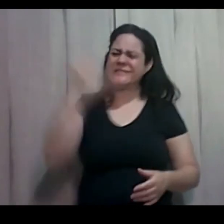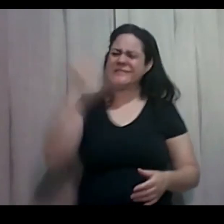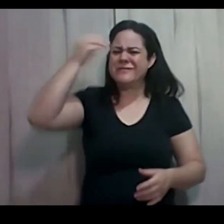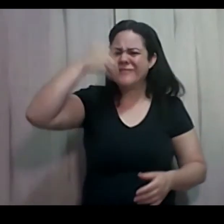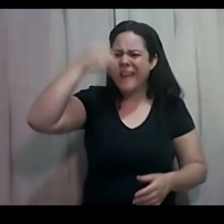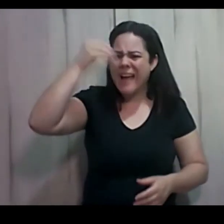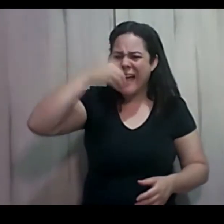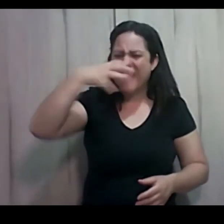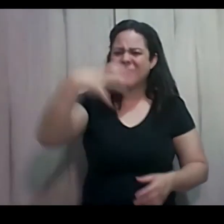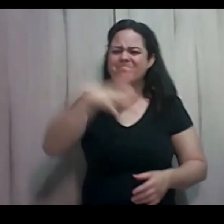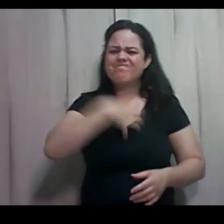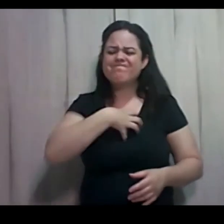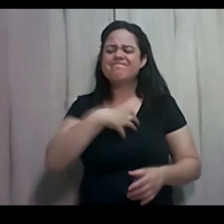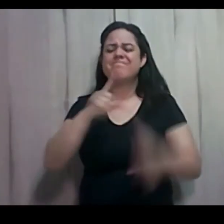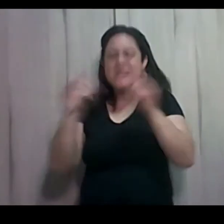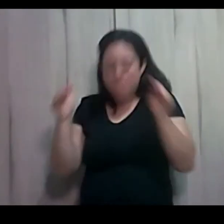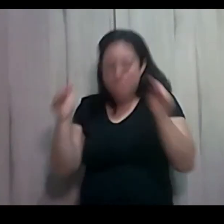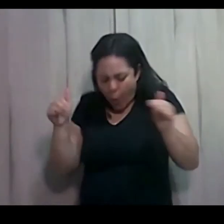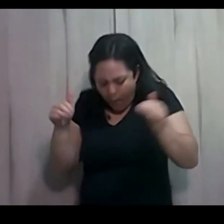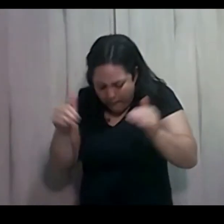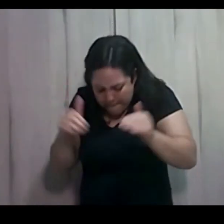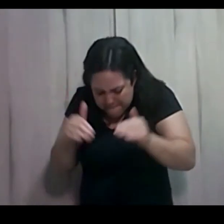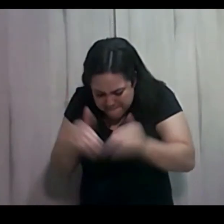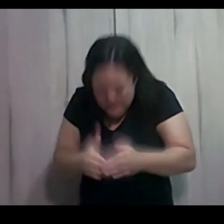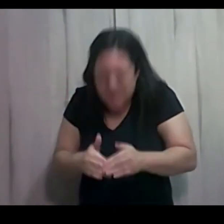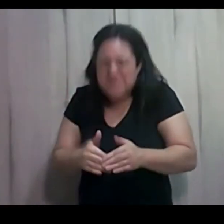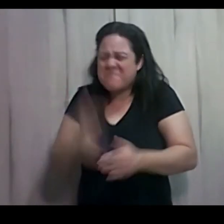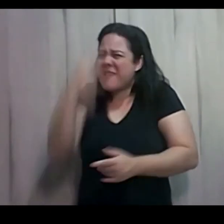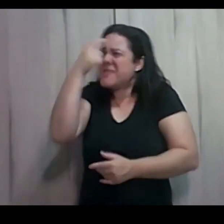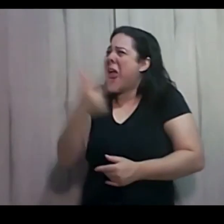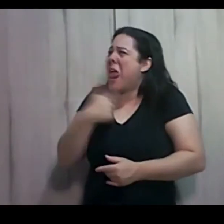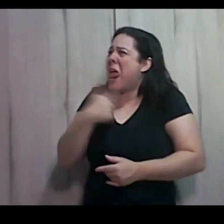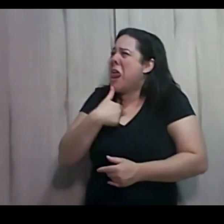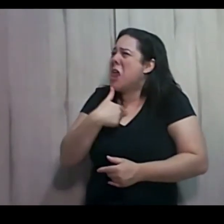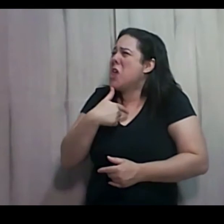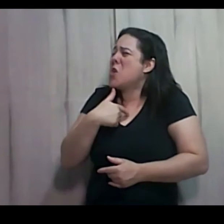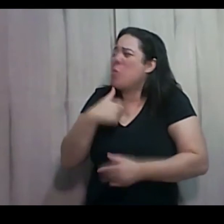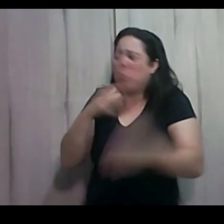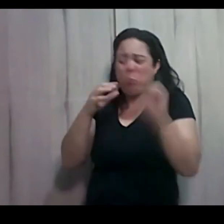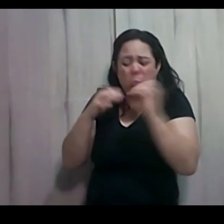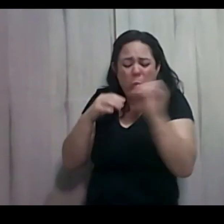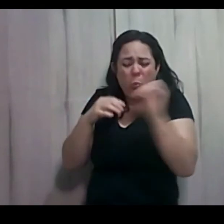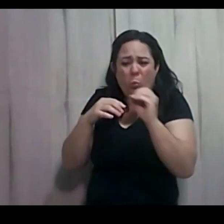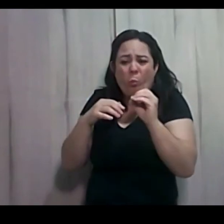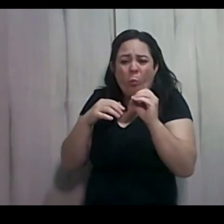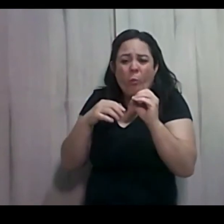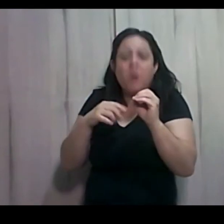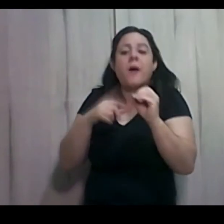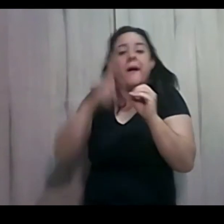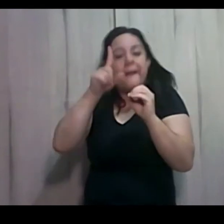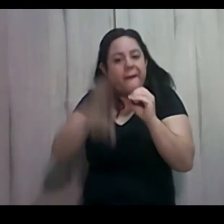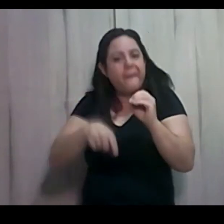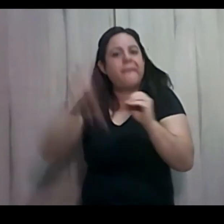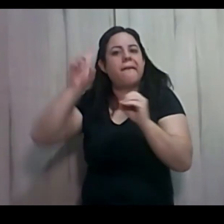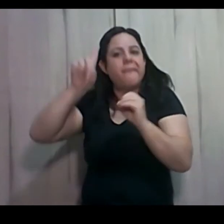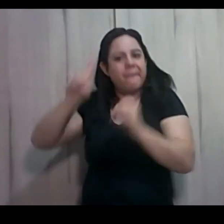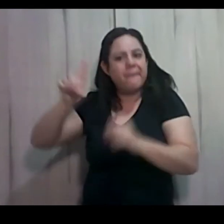humilham, e não se consideram nada diante de Deus, são esses que recebem do Senhor a sua aprovação.